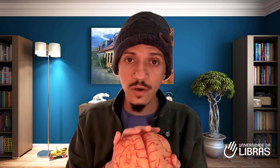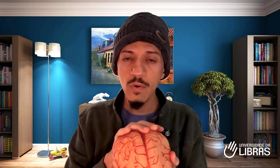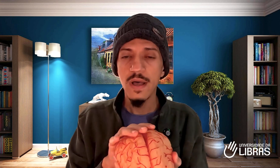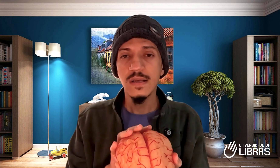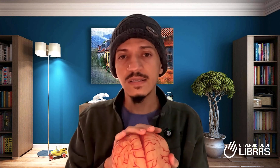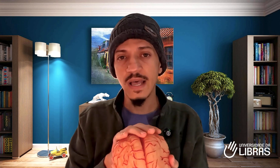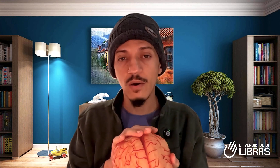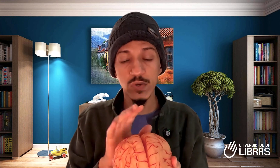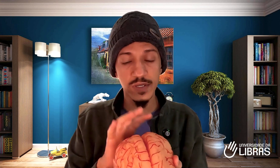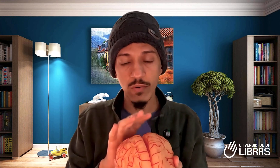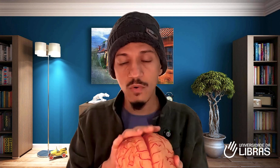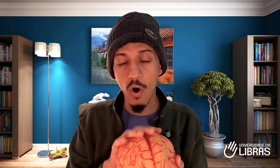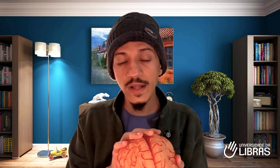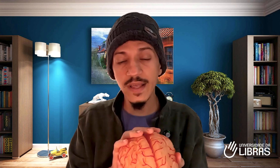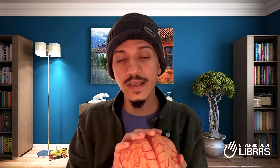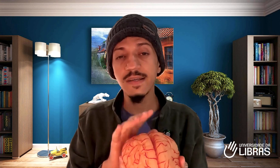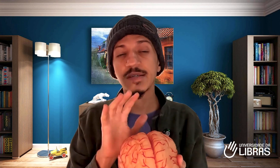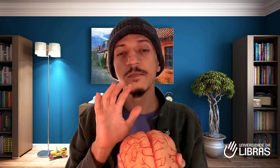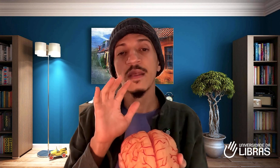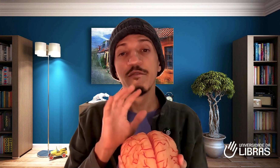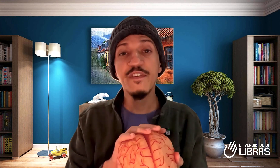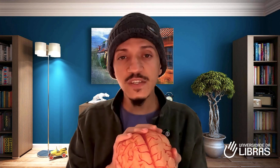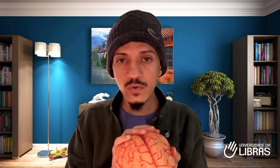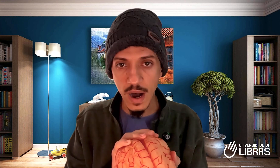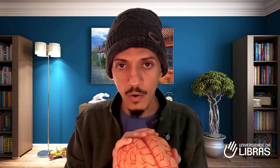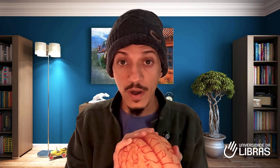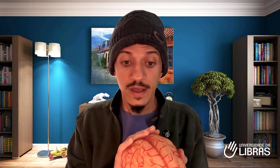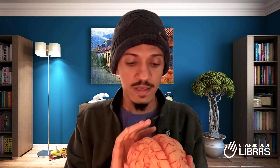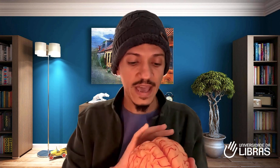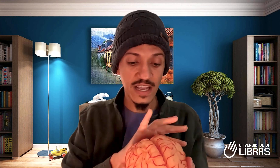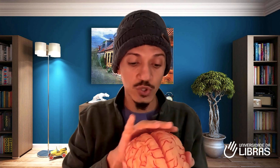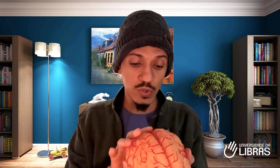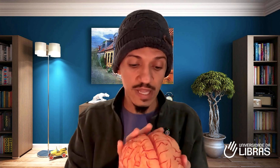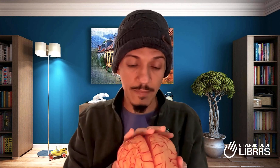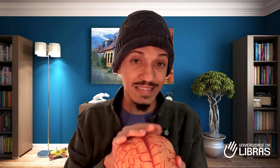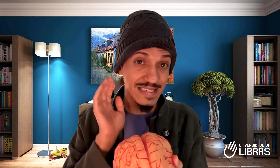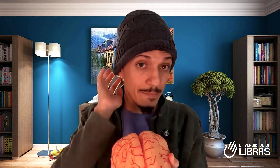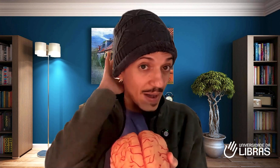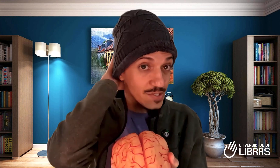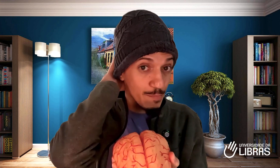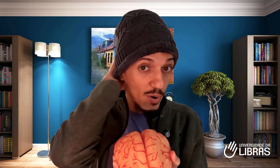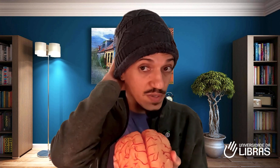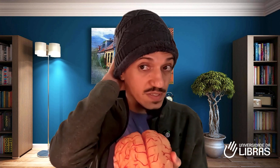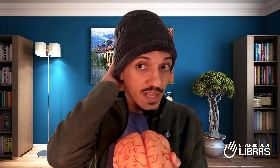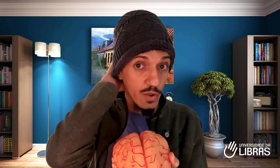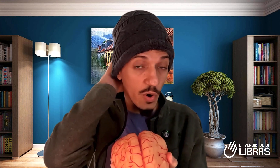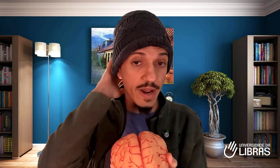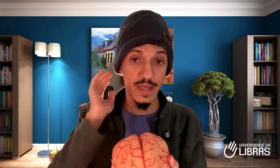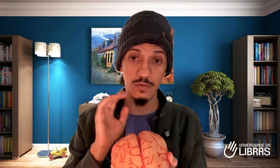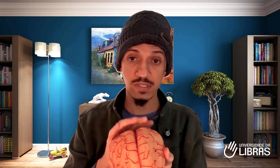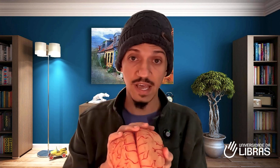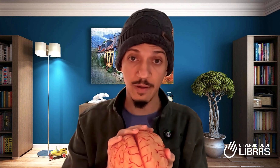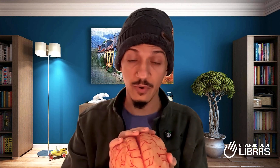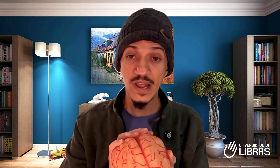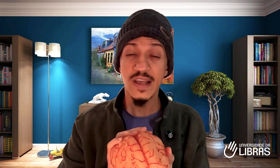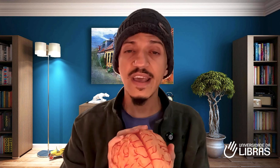córtex visual, que é justamente essa parte posterior aqui do cérebro, que é